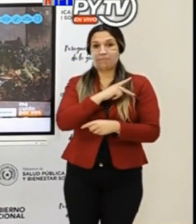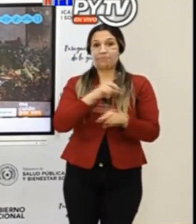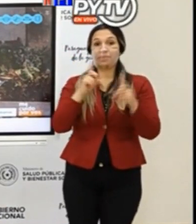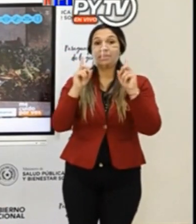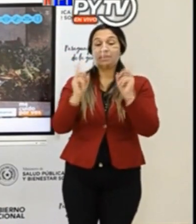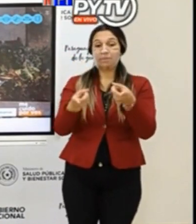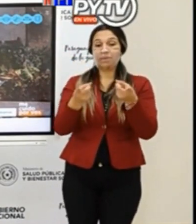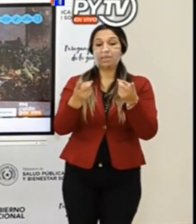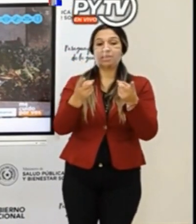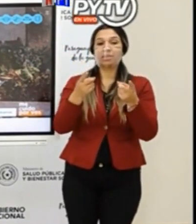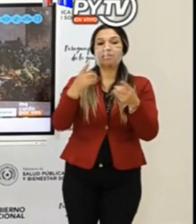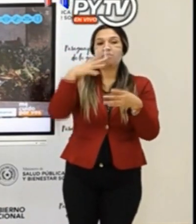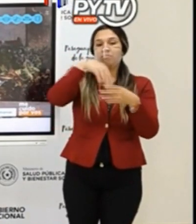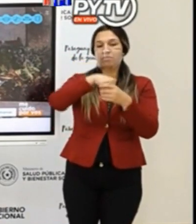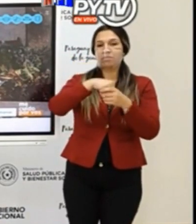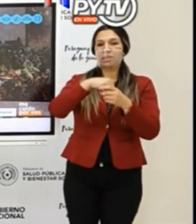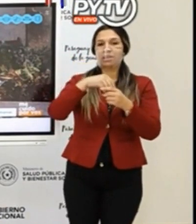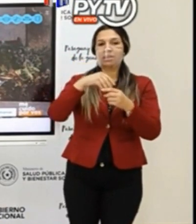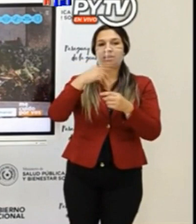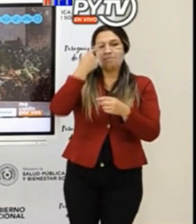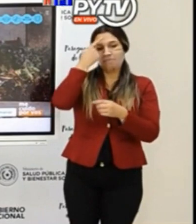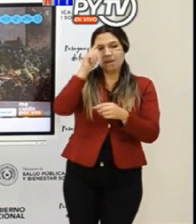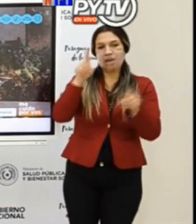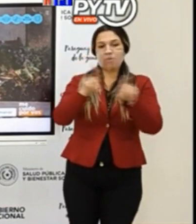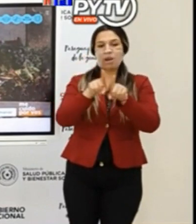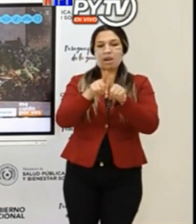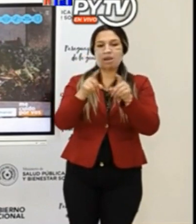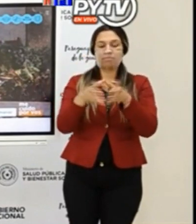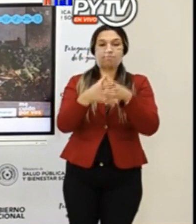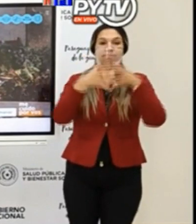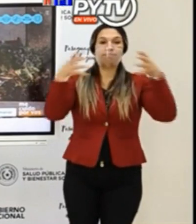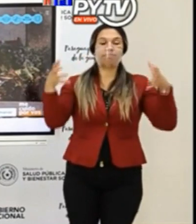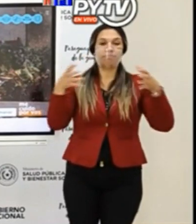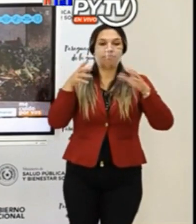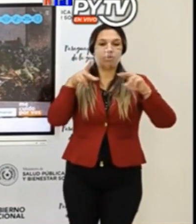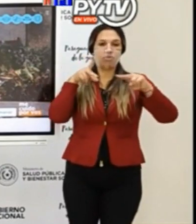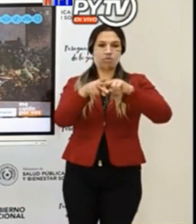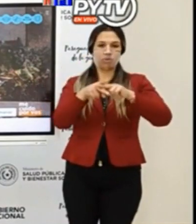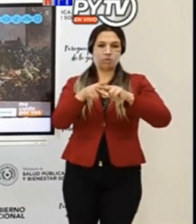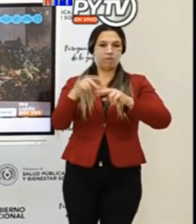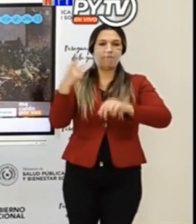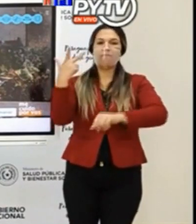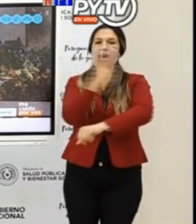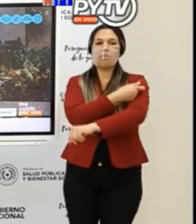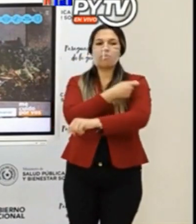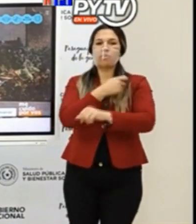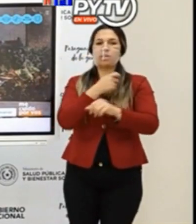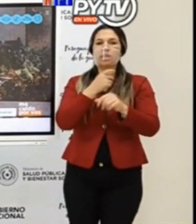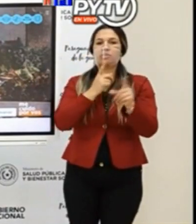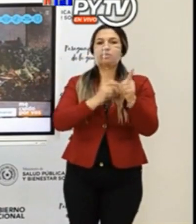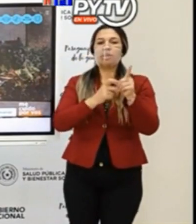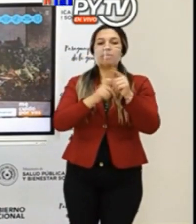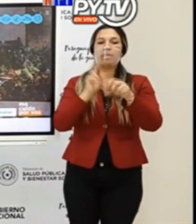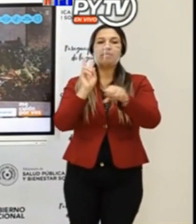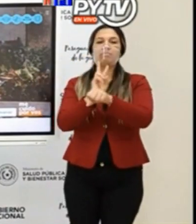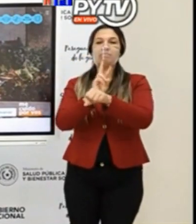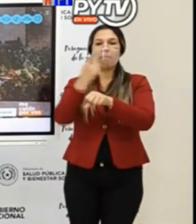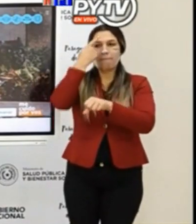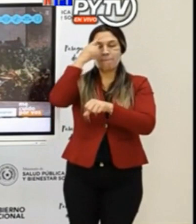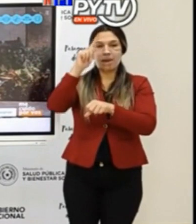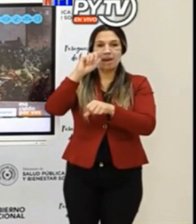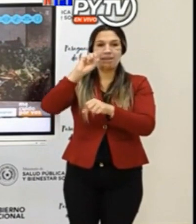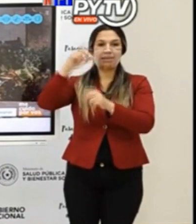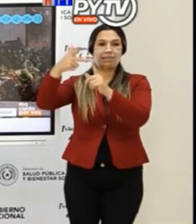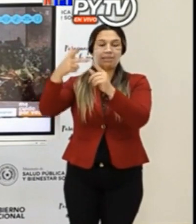las medidas no farmacológicas tienen mucho más impacto para parar una ola en sí que la vacuna la vacuna lo que hace es previene esa tercera ola entonces